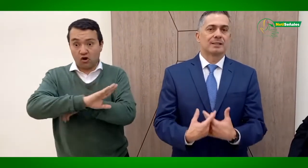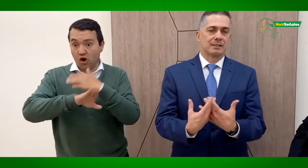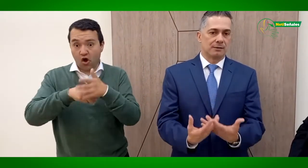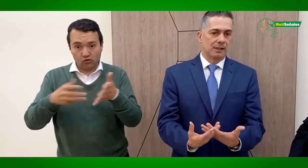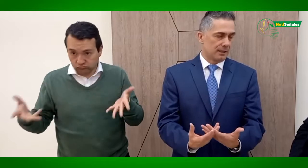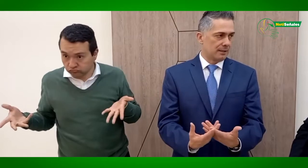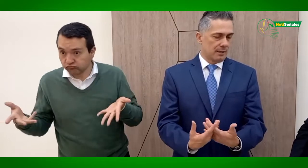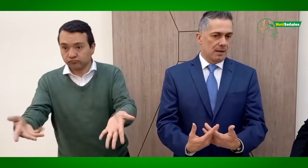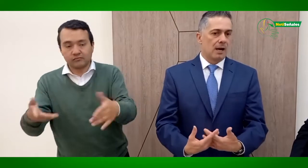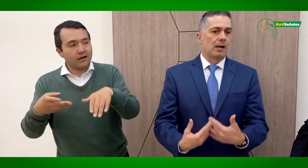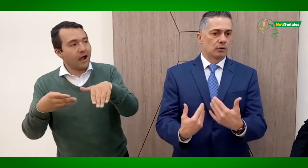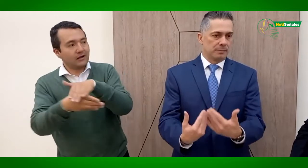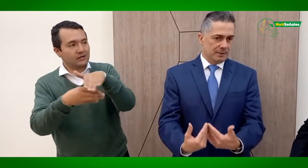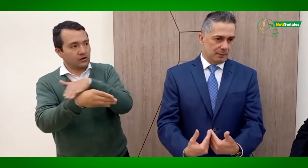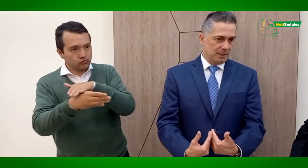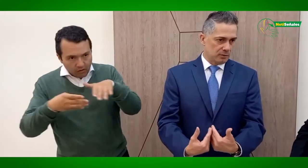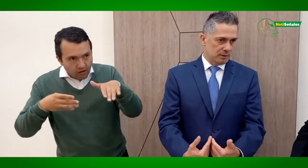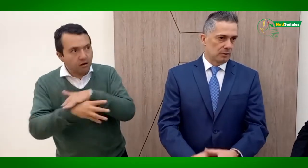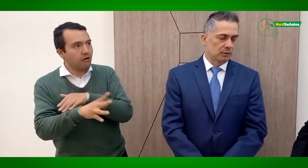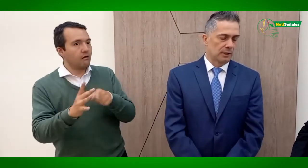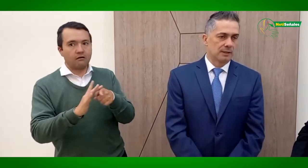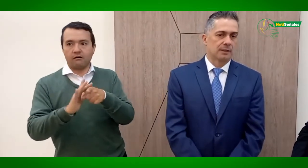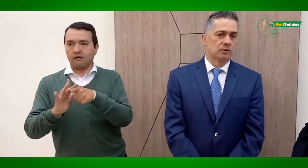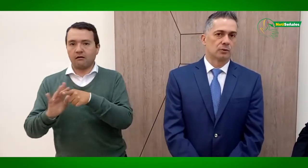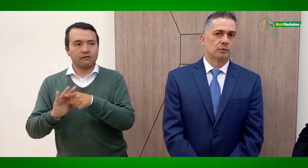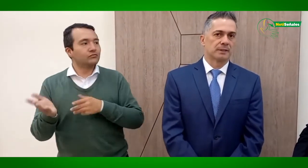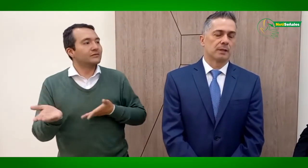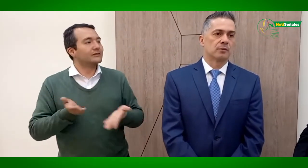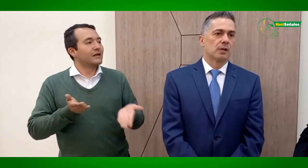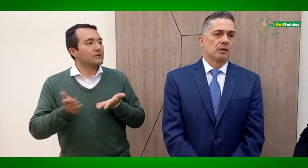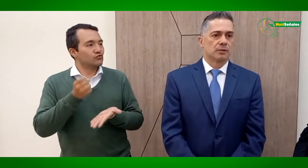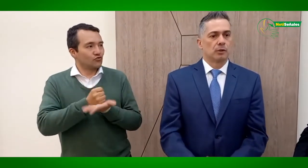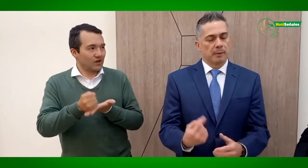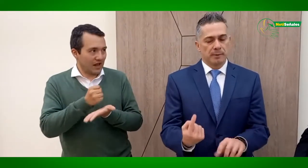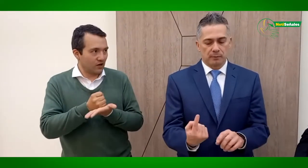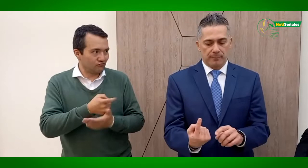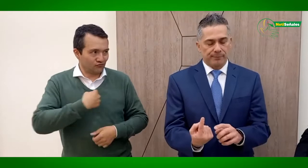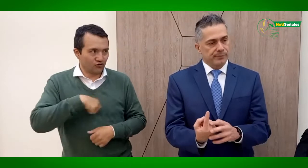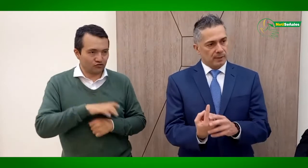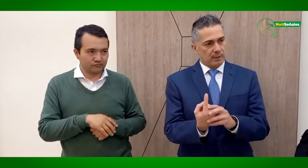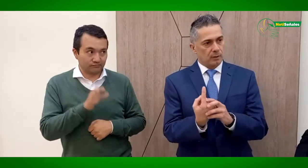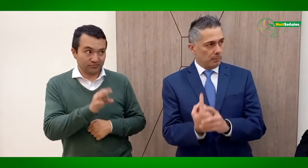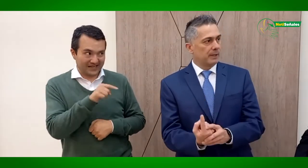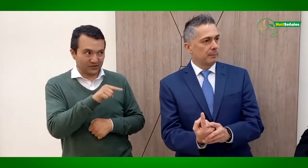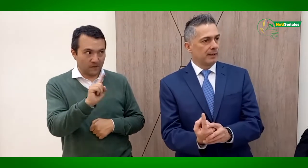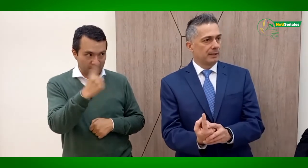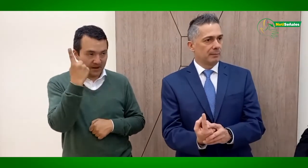accesibilidad a los servicios notariales que nosotros prestamos. Entonces, lo primero fue romper el paradigma.